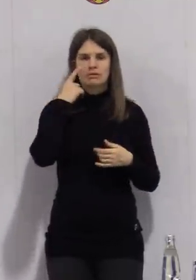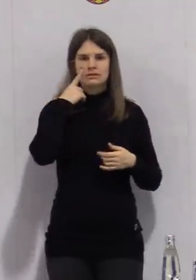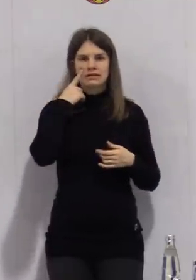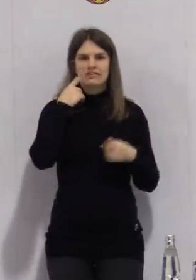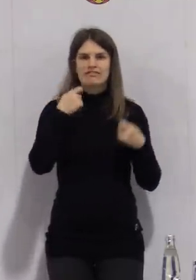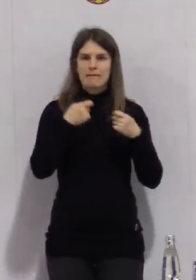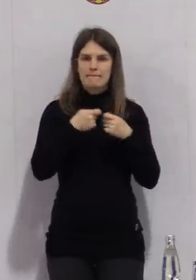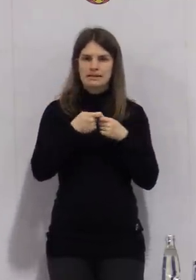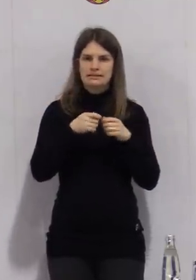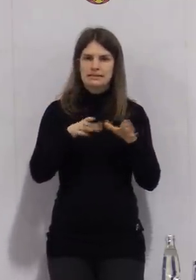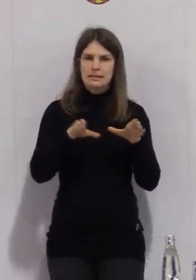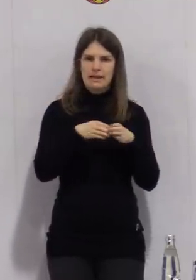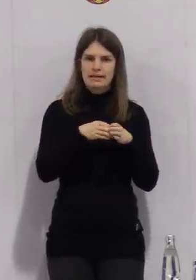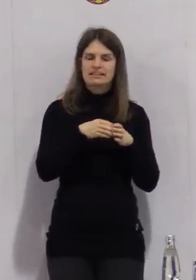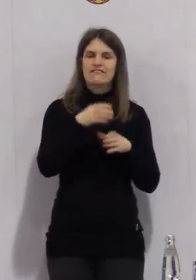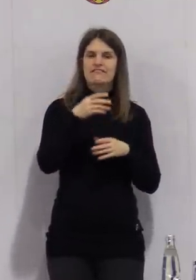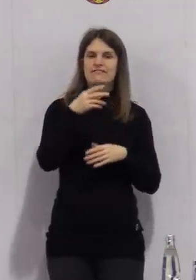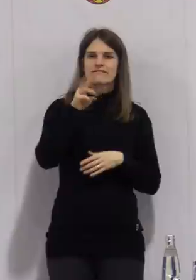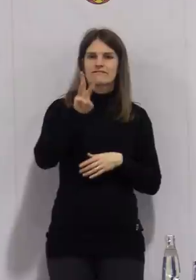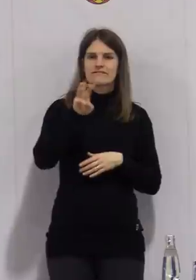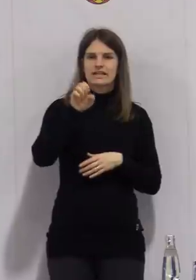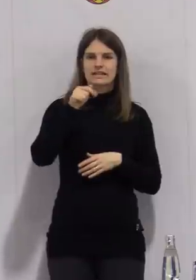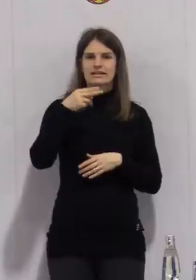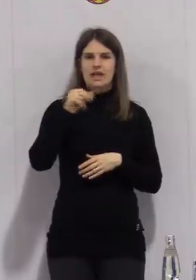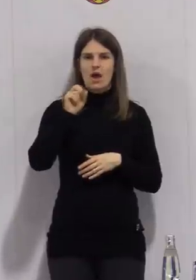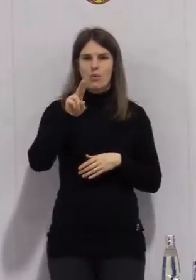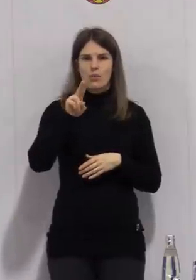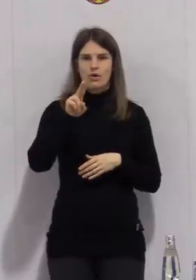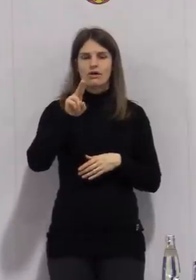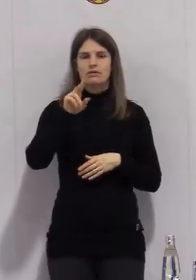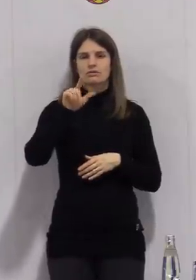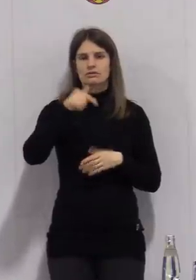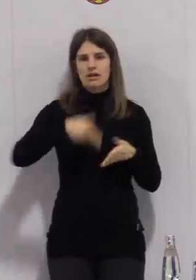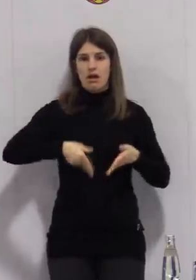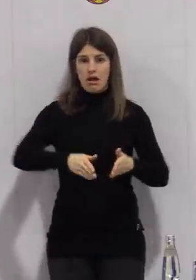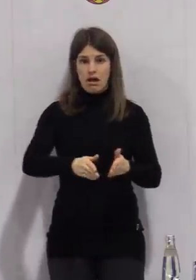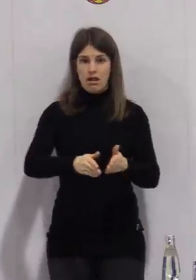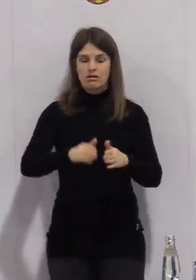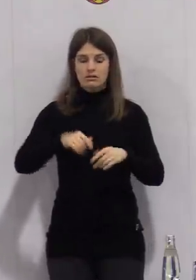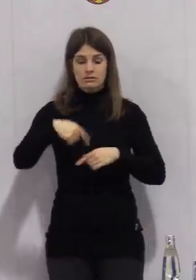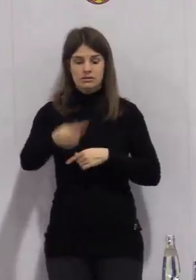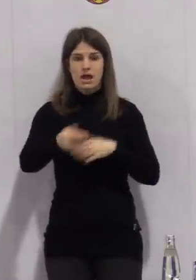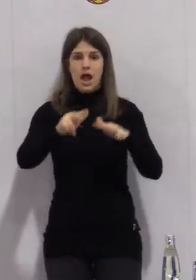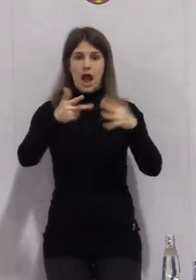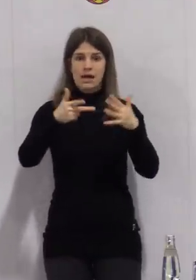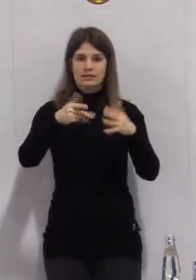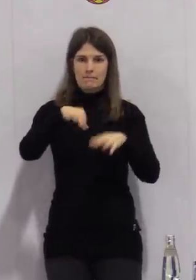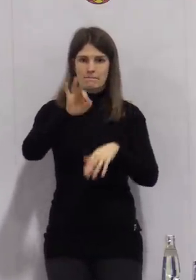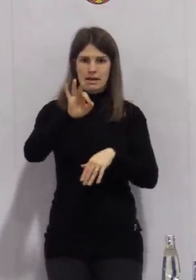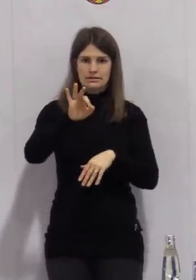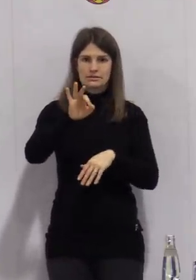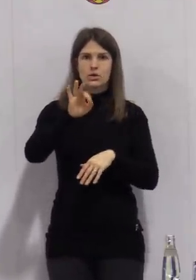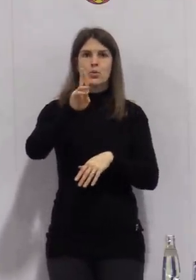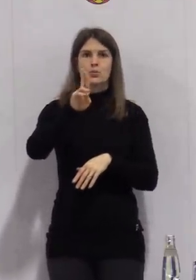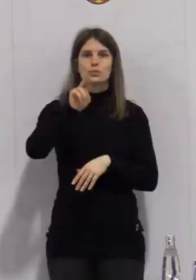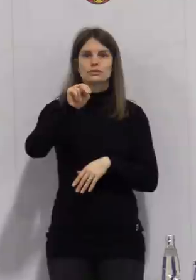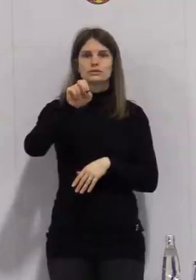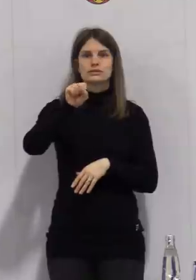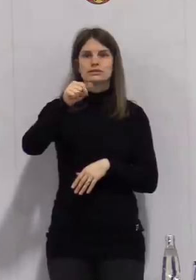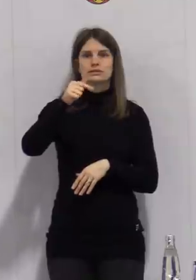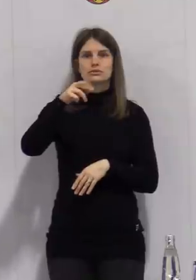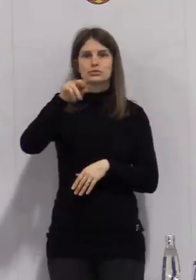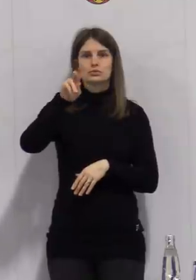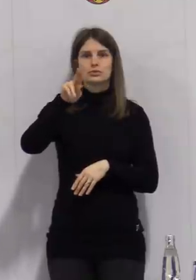Verbandsgemeinde Wetautal. Ab 8. März beginnt die Impfung vor Ort in der Verbandsgemeinde Unstruthal.